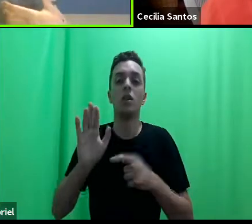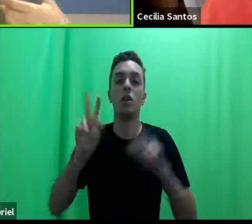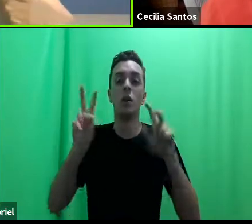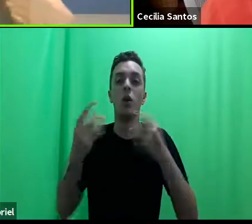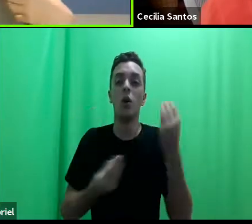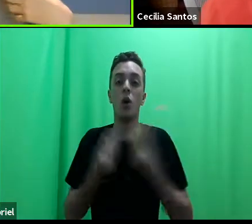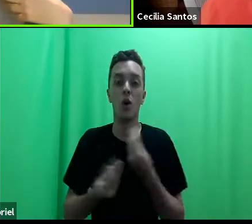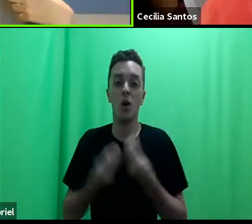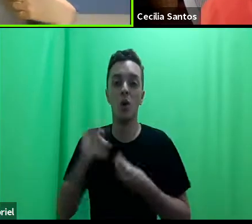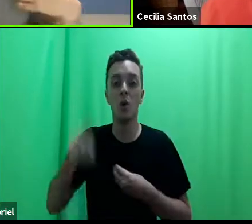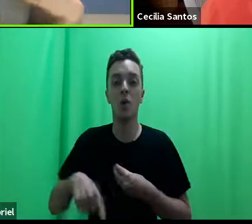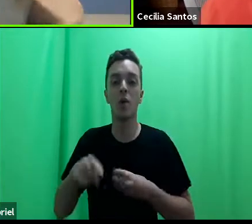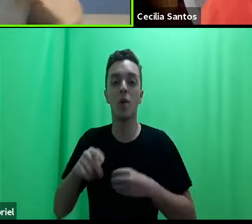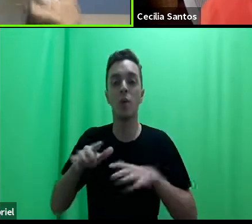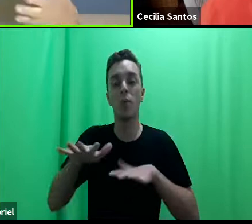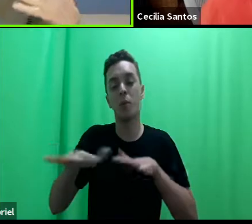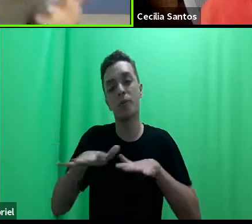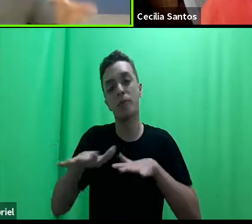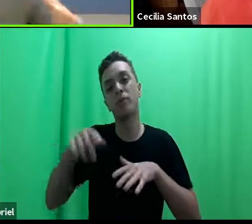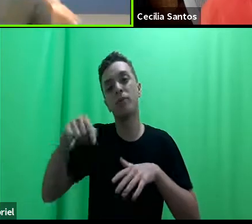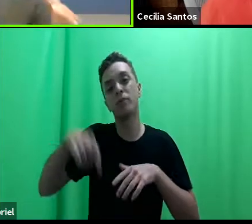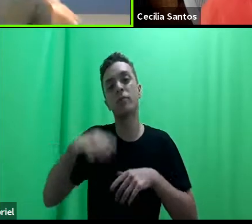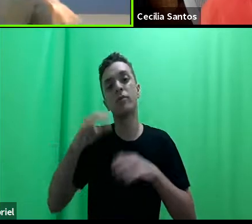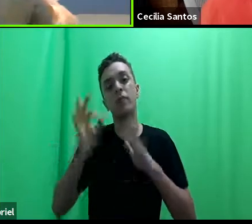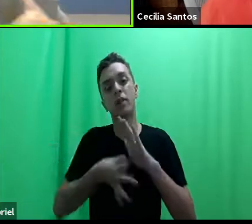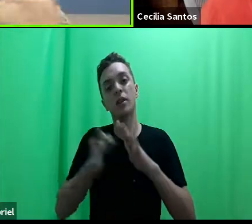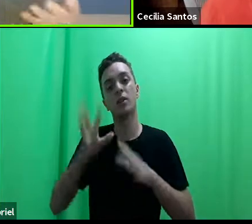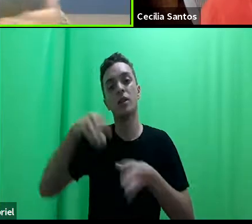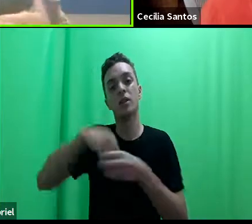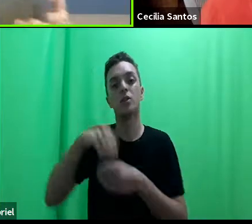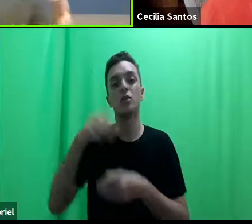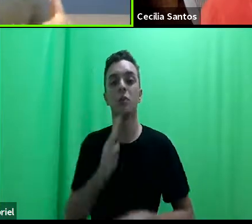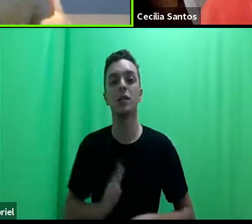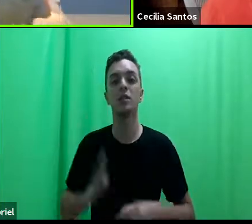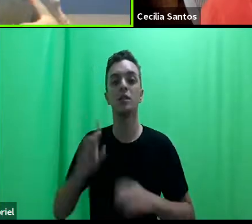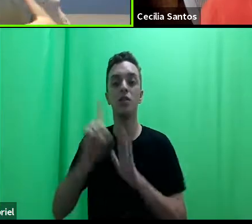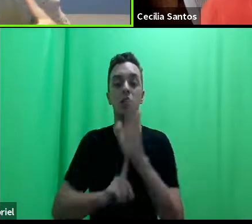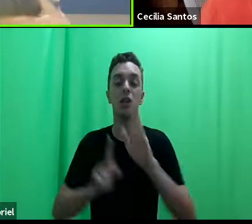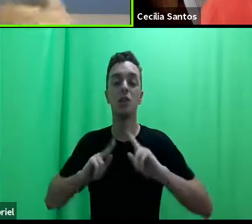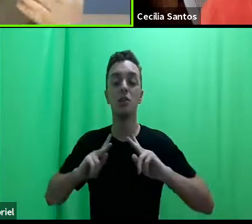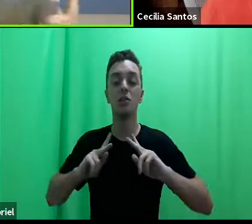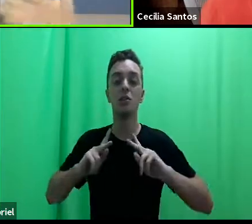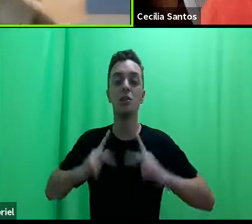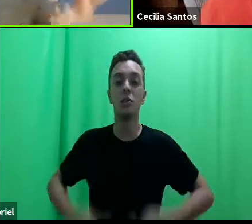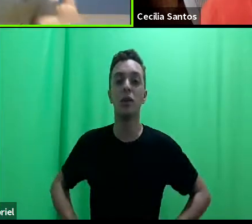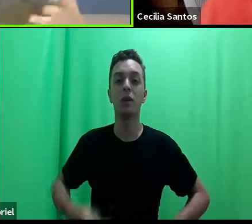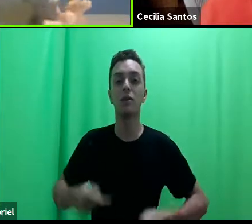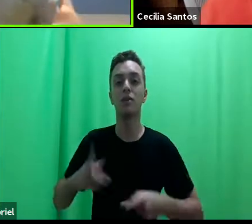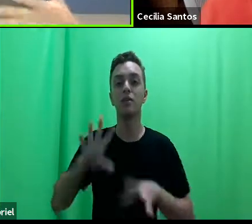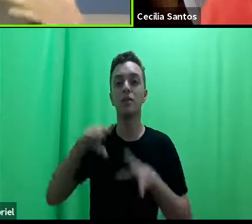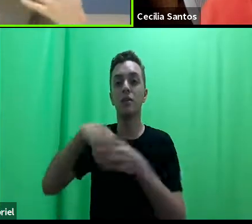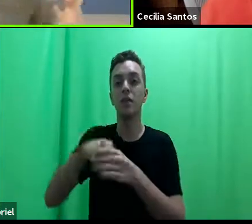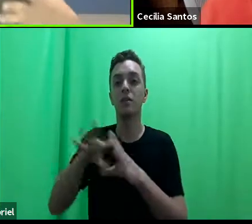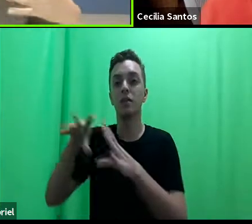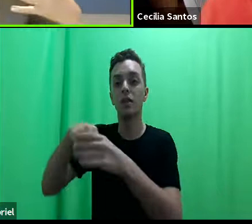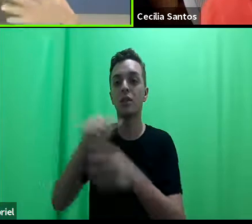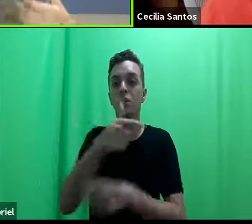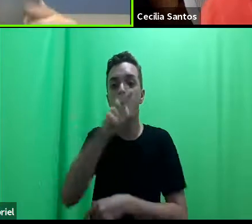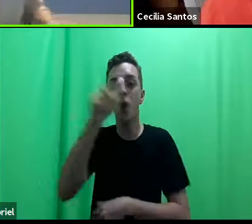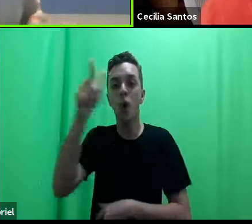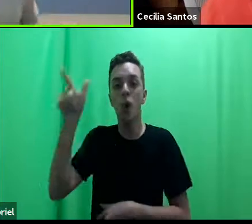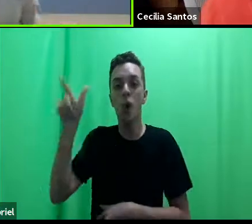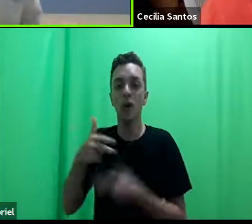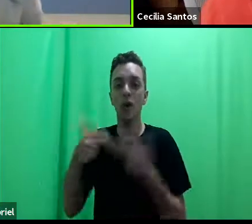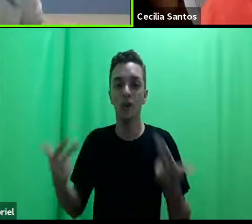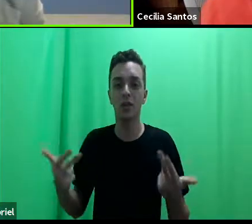Brasil e como é que a gente pode se apropriar e pensar os direitos humanos desde novas perspectivas, que não só reproduzam aquilo que já vem